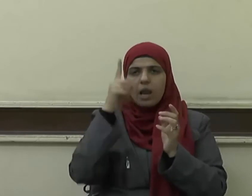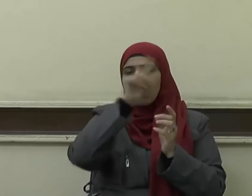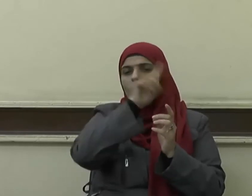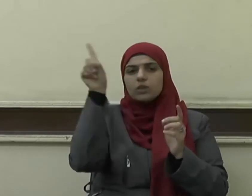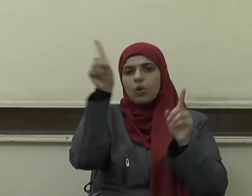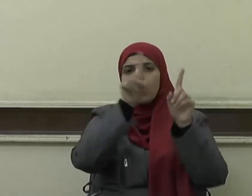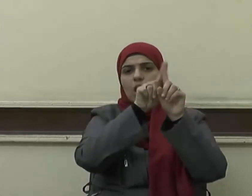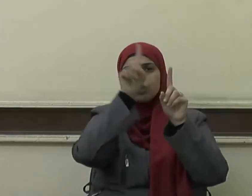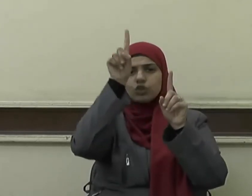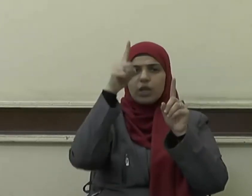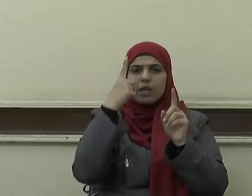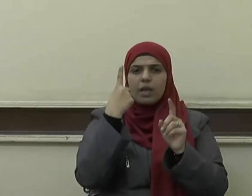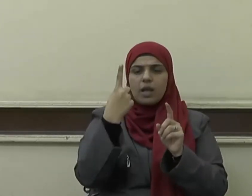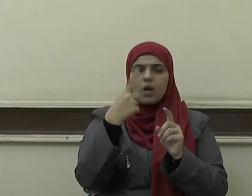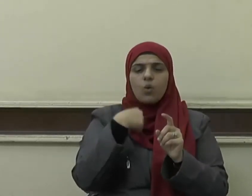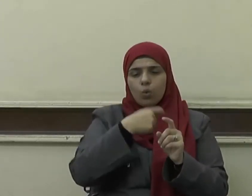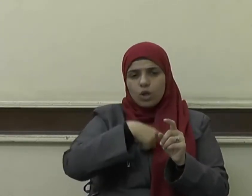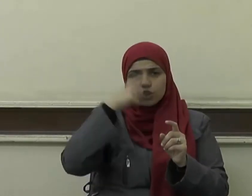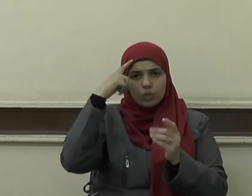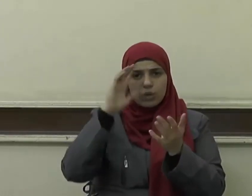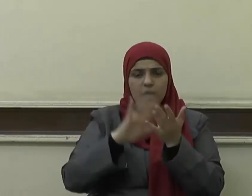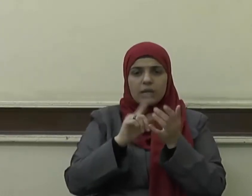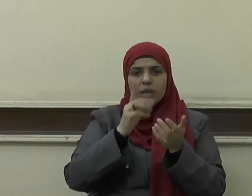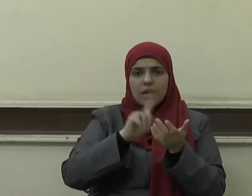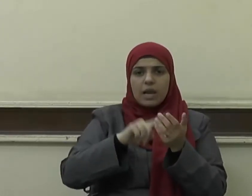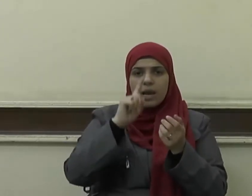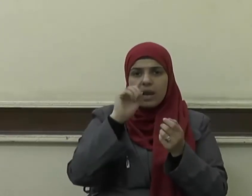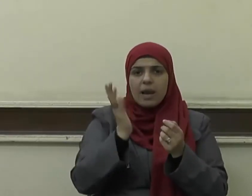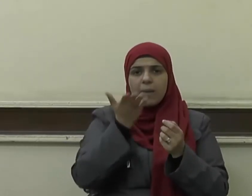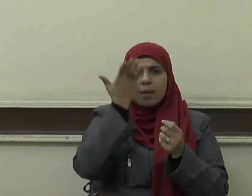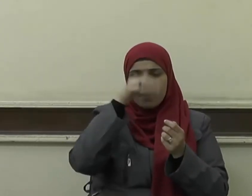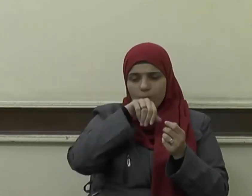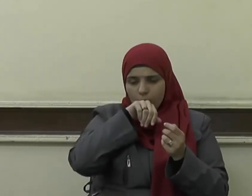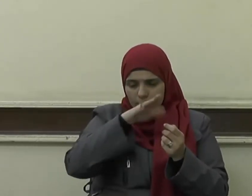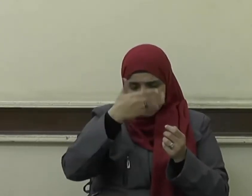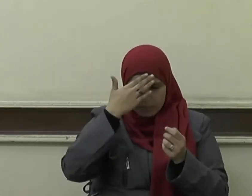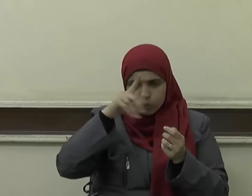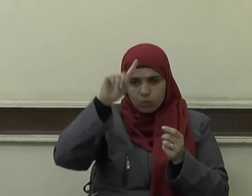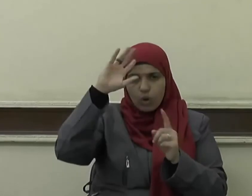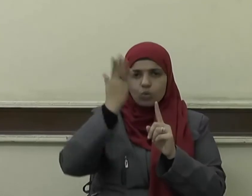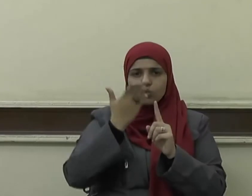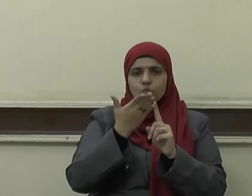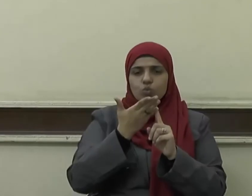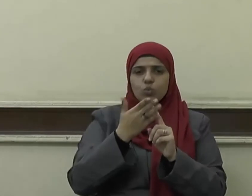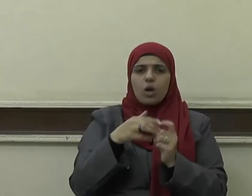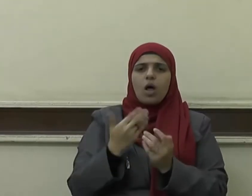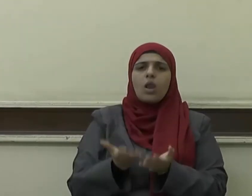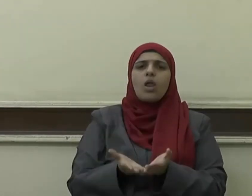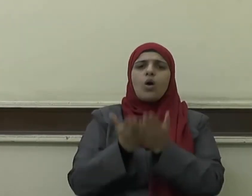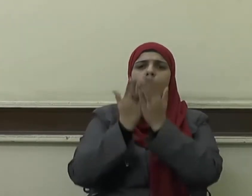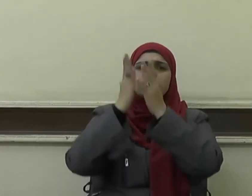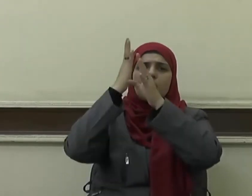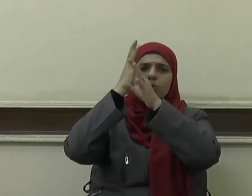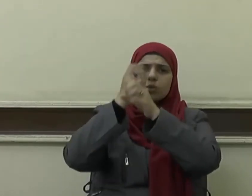محمد عبده ورسوله اللهم صل وسلم وبارك عليه وعلى آله وصحبه أجمعين